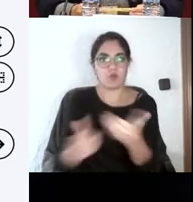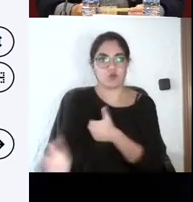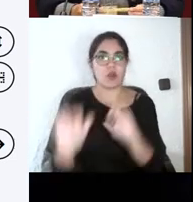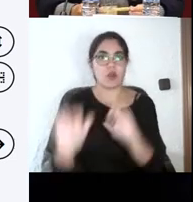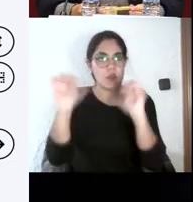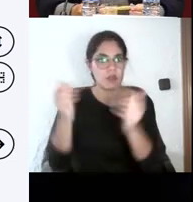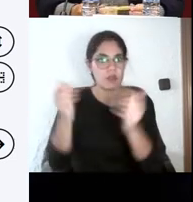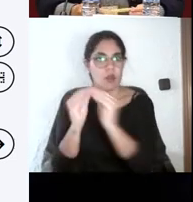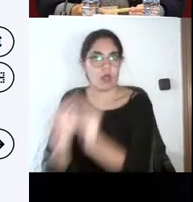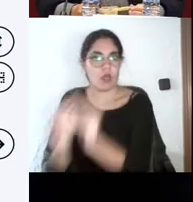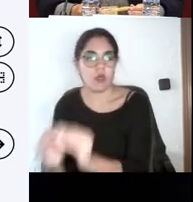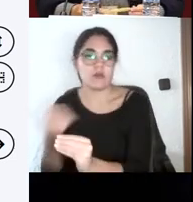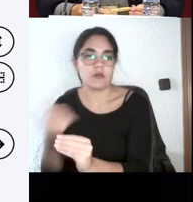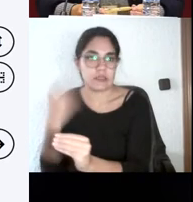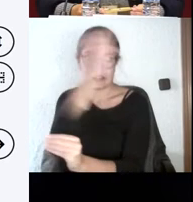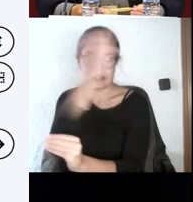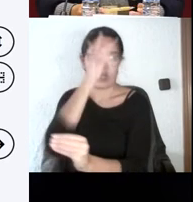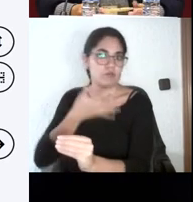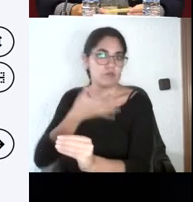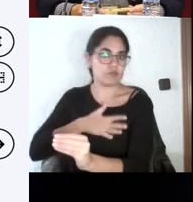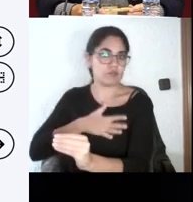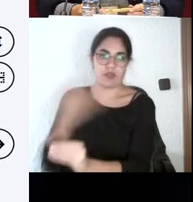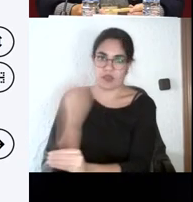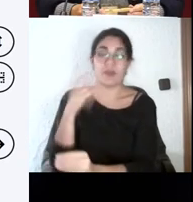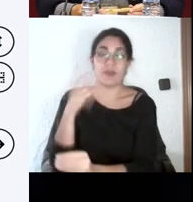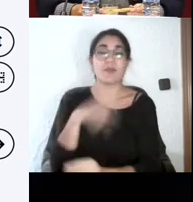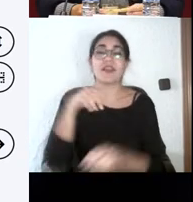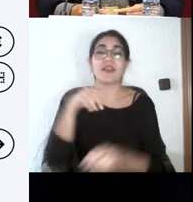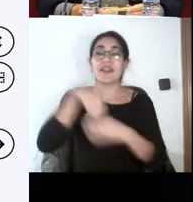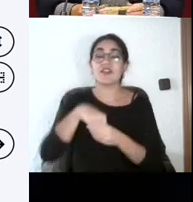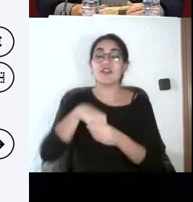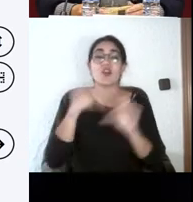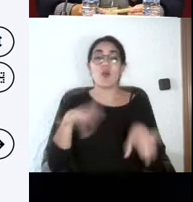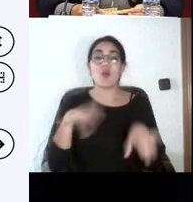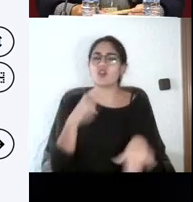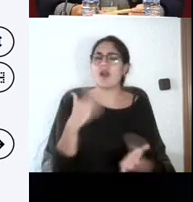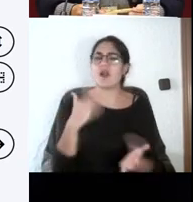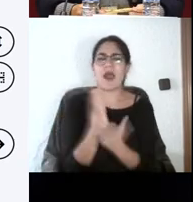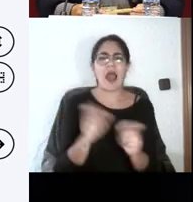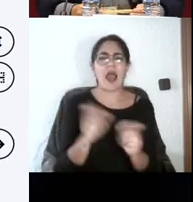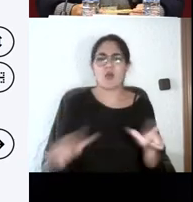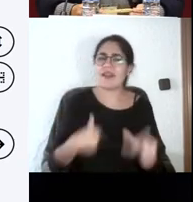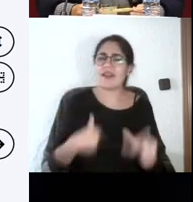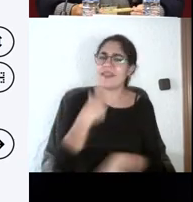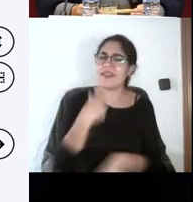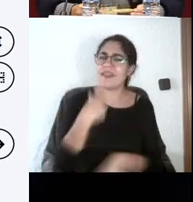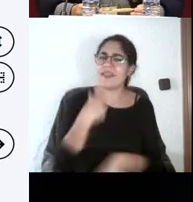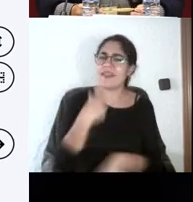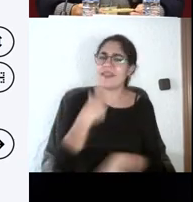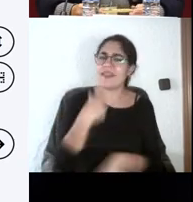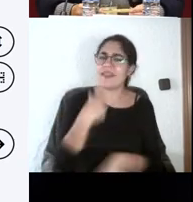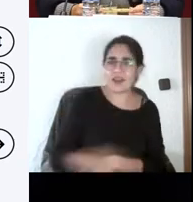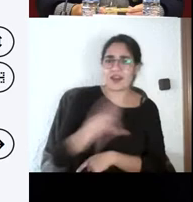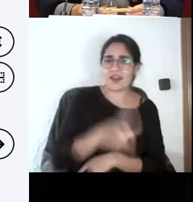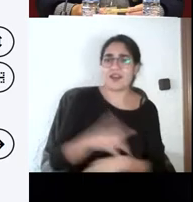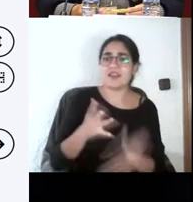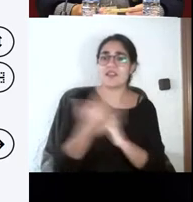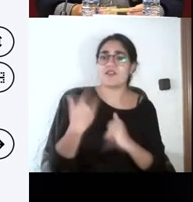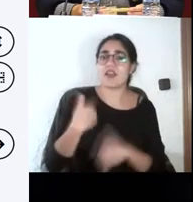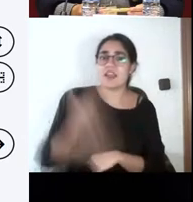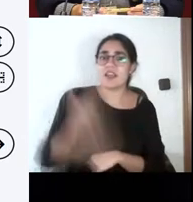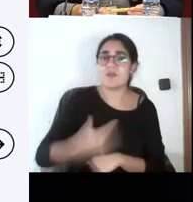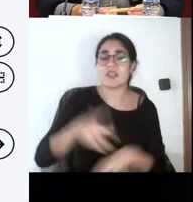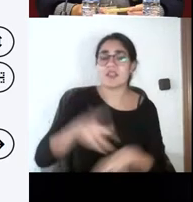incluso, yo insisto mucho en el aula, los autores, los autores que son diferentes en la materia. Yo que trabajo en el campo de los recursos humanos,